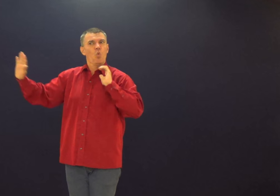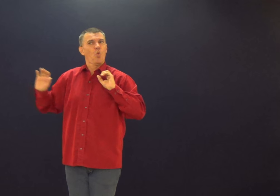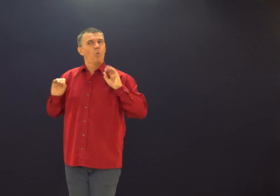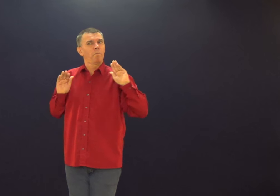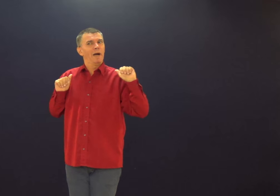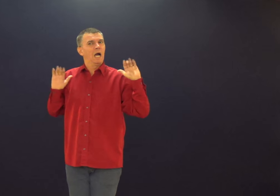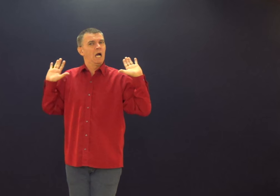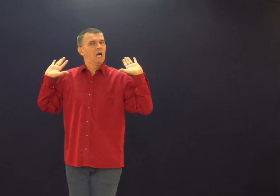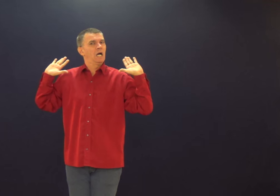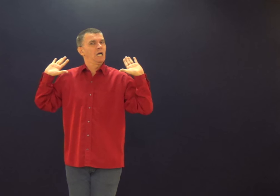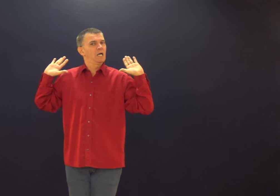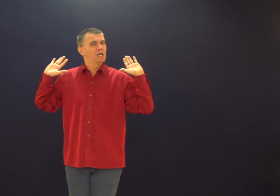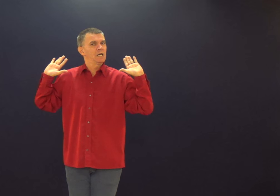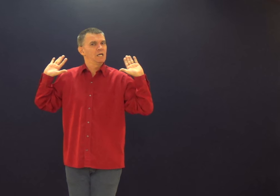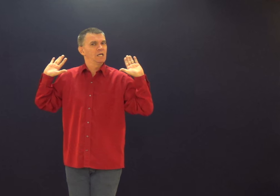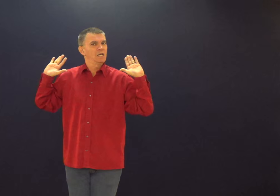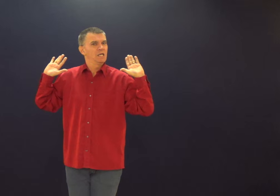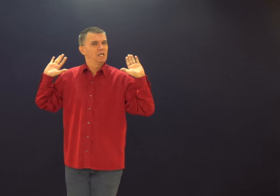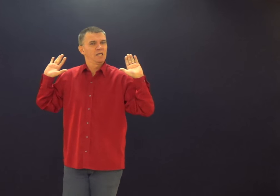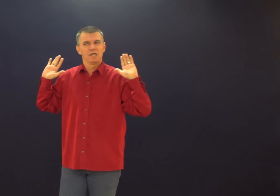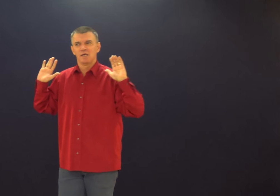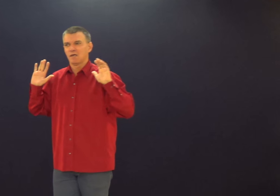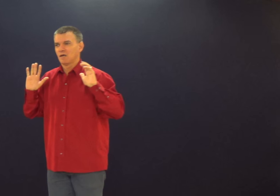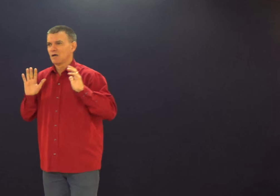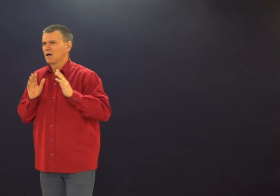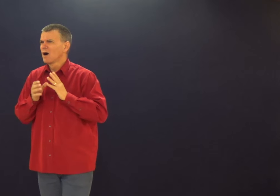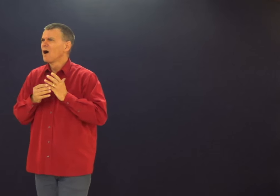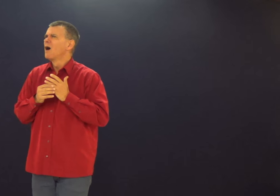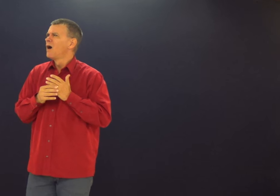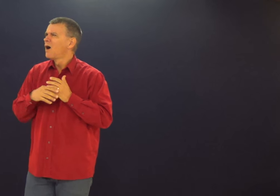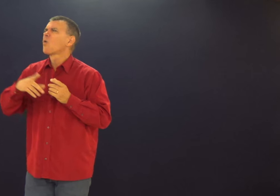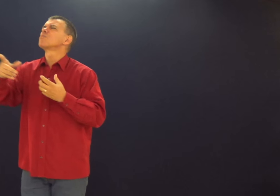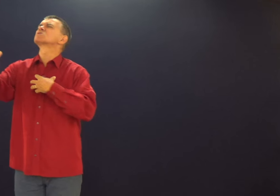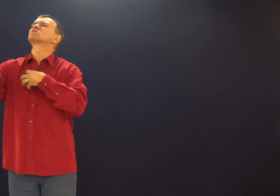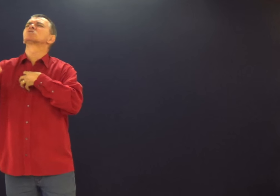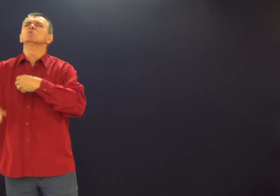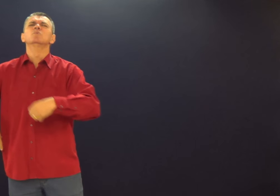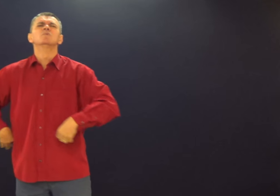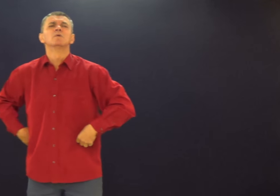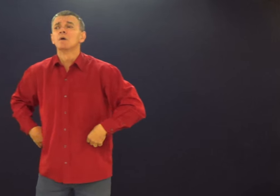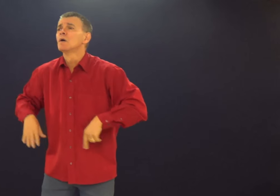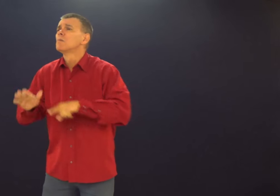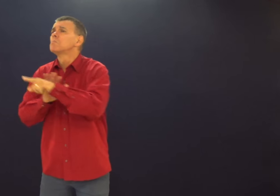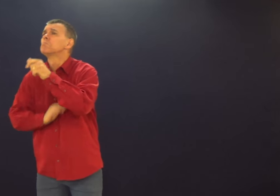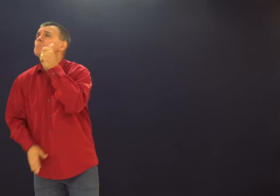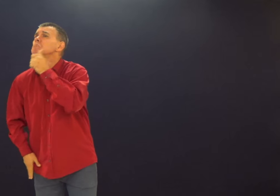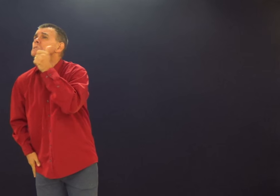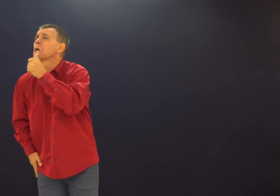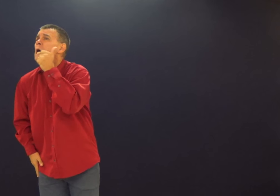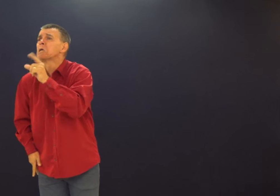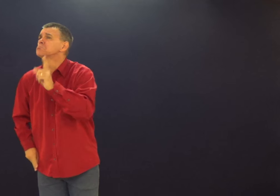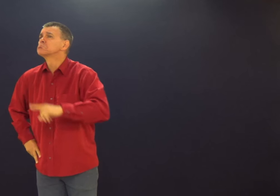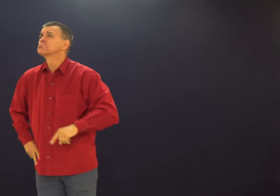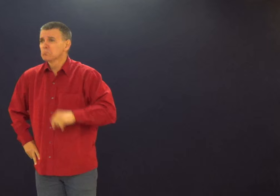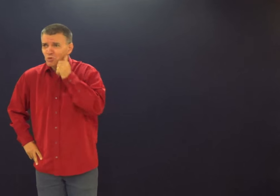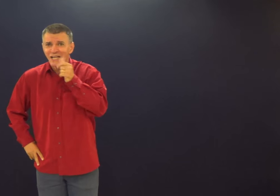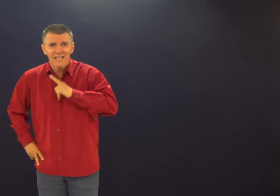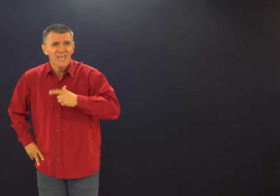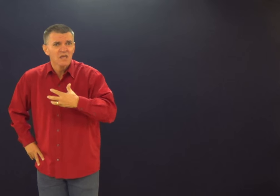Foi suficiente. Ai, oba. Não, parou. Sério? O que você sentiu? Pergunta para a mulher se ela